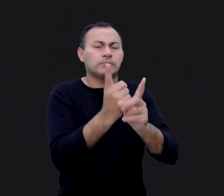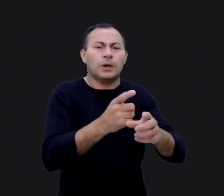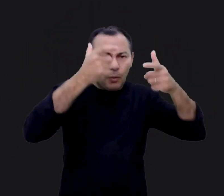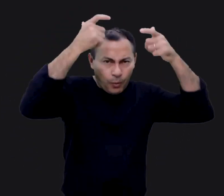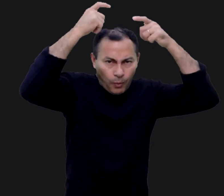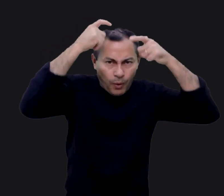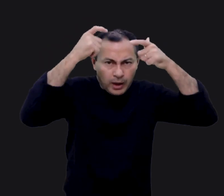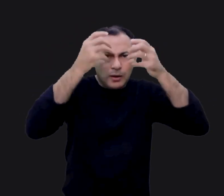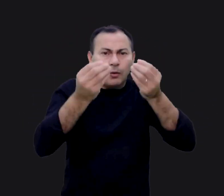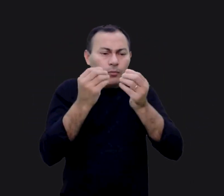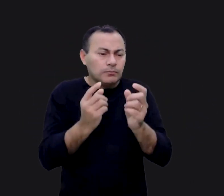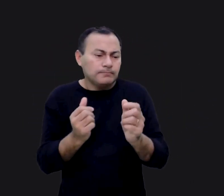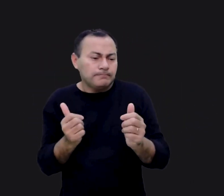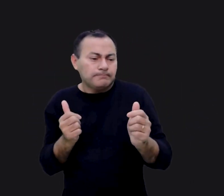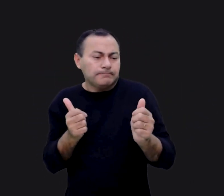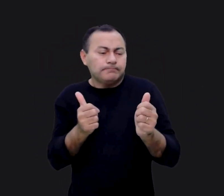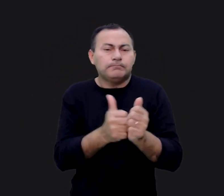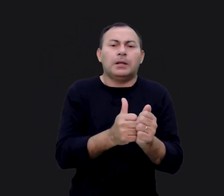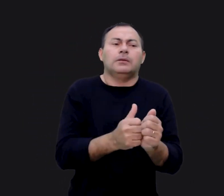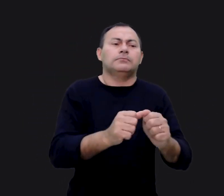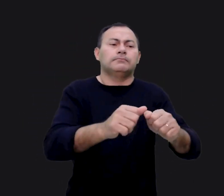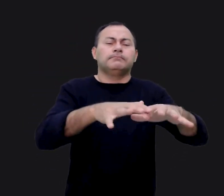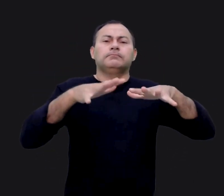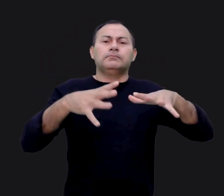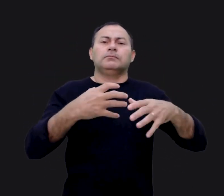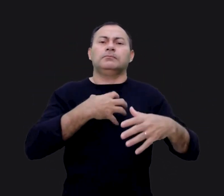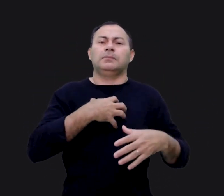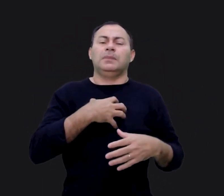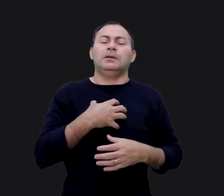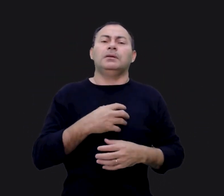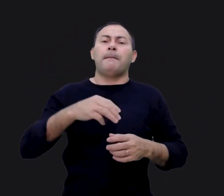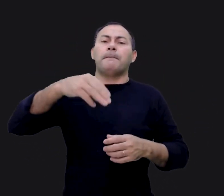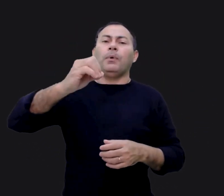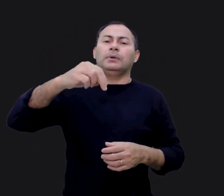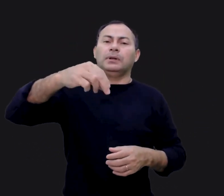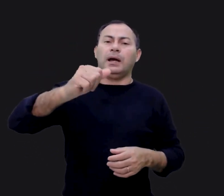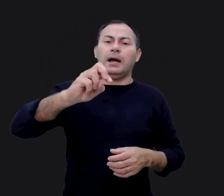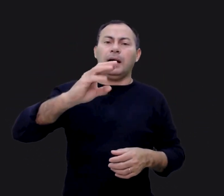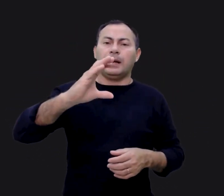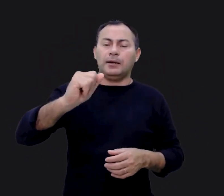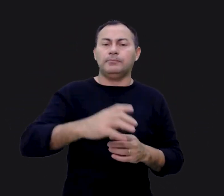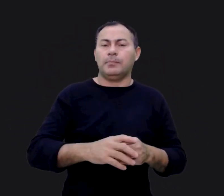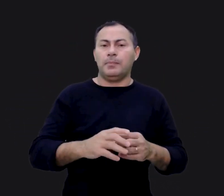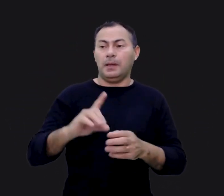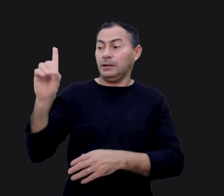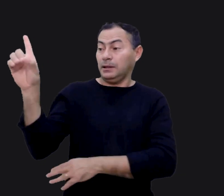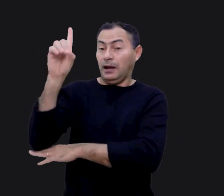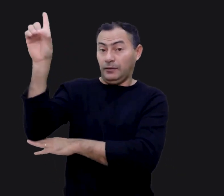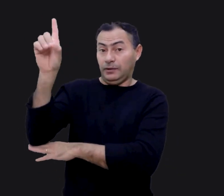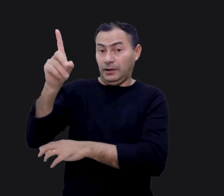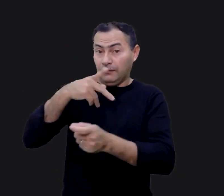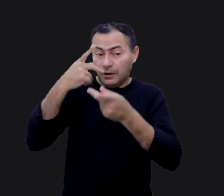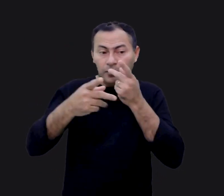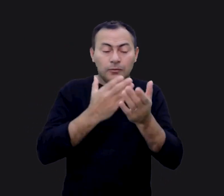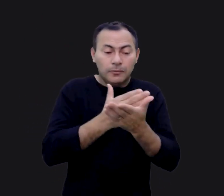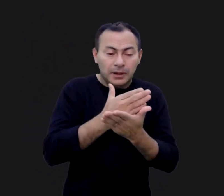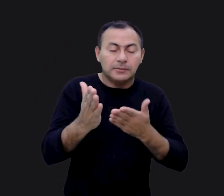como é que você se aproximaria para esta audiência com este grande monarca? Davi diz que você começaria